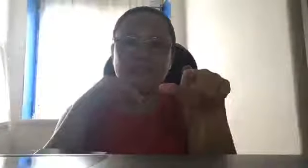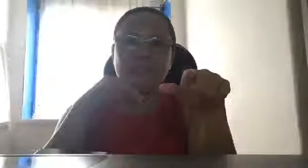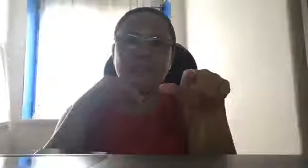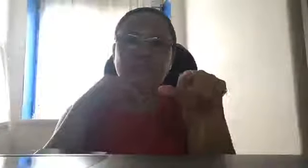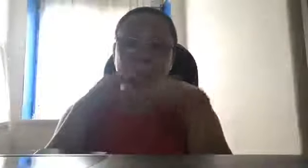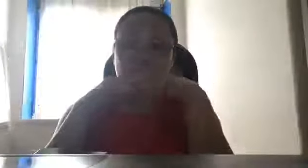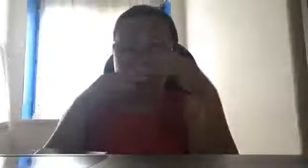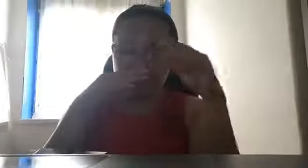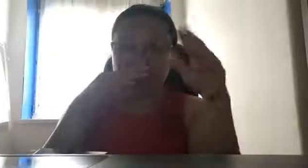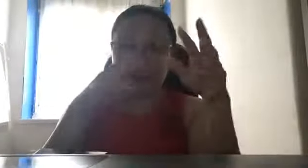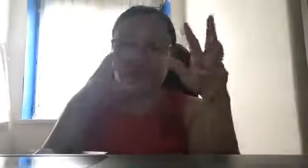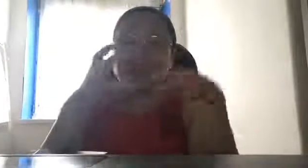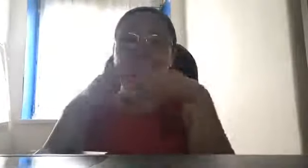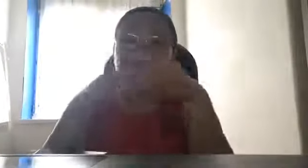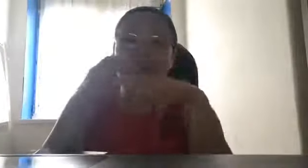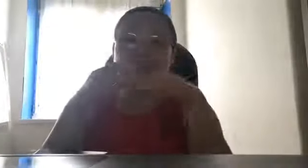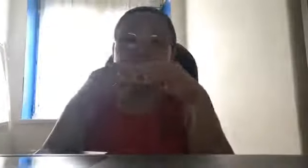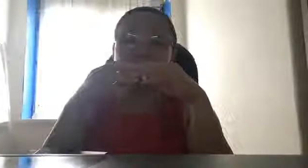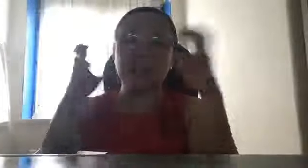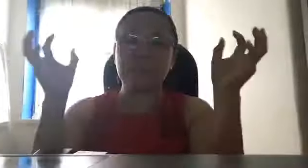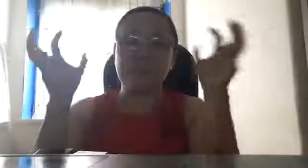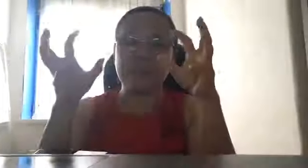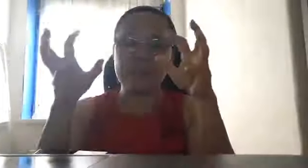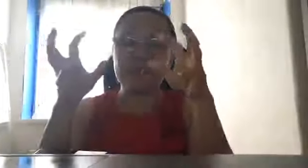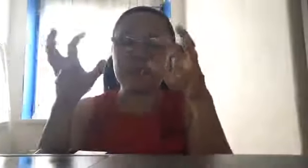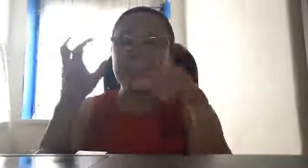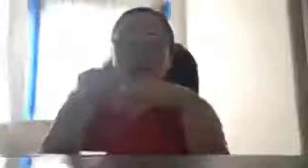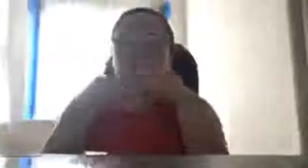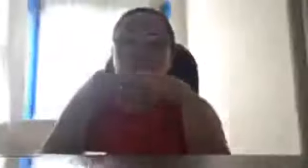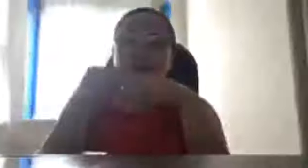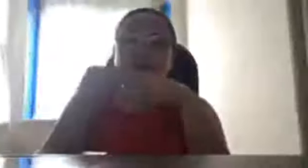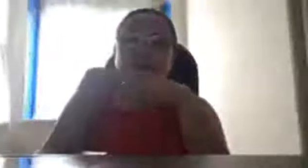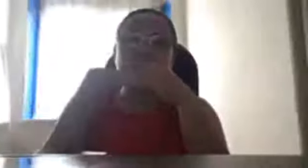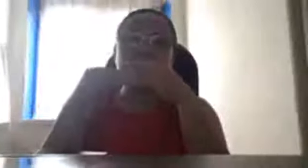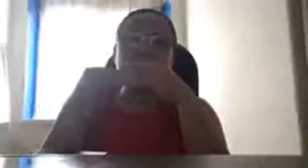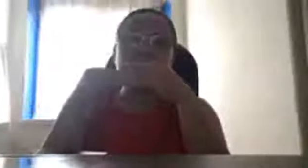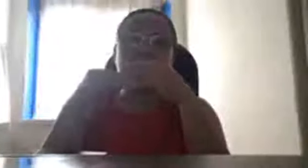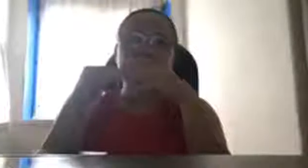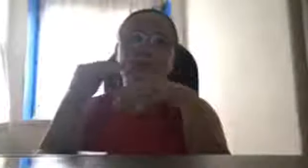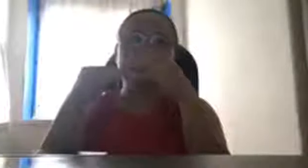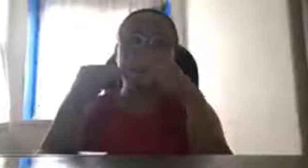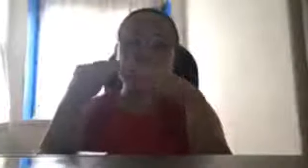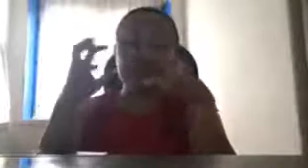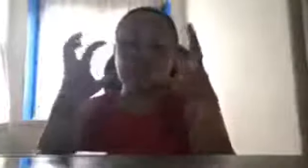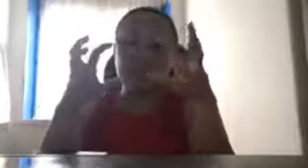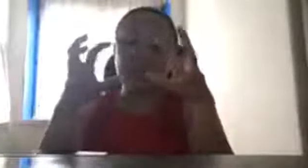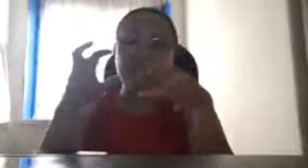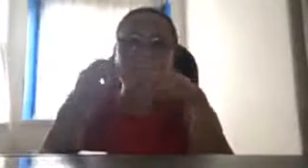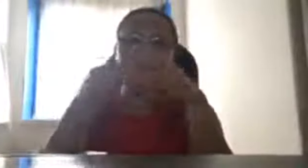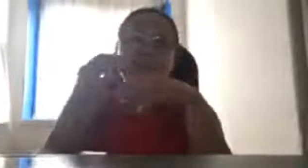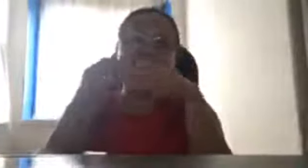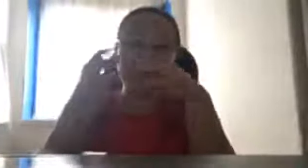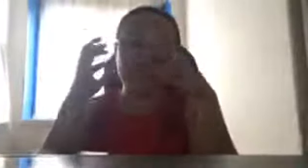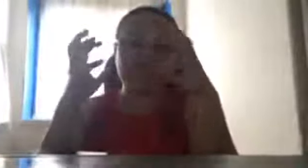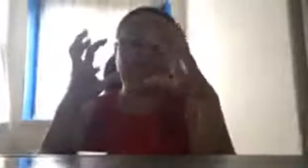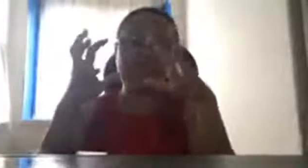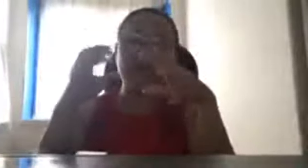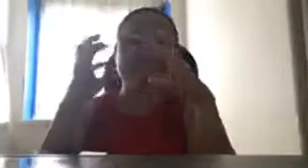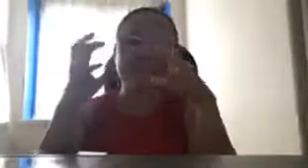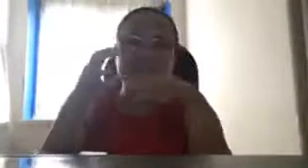Pangulong Marcos, yan, parang mga ano kami, parang mga, estudyanteng special kami, kasi mga researcher kami that